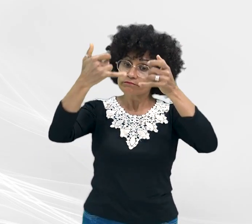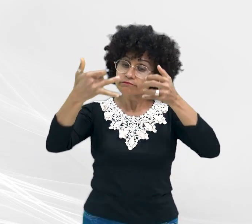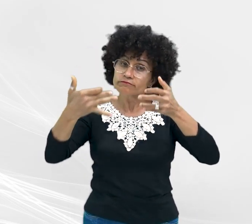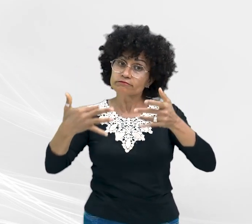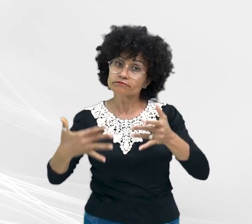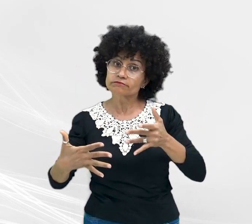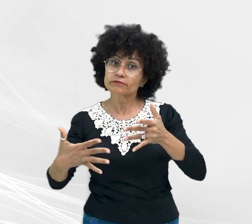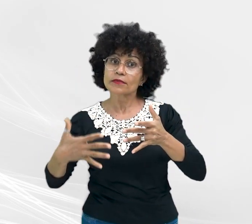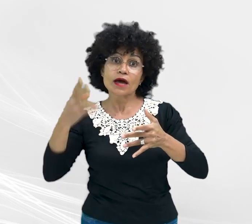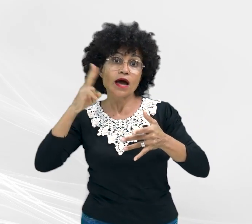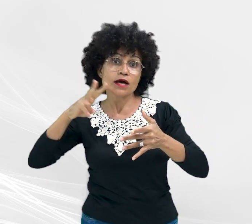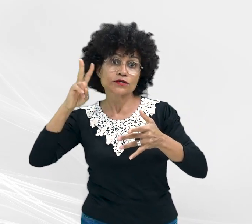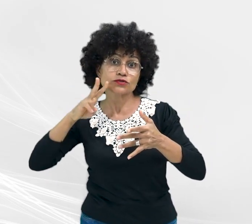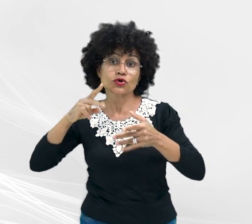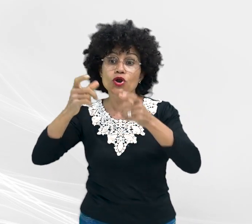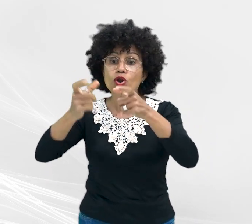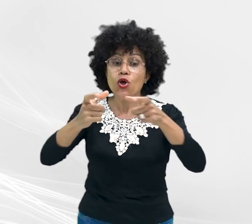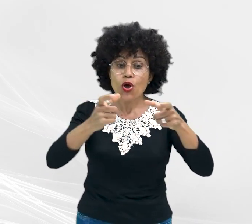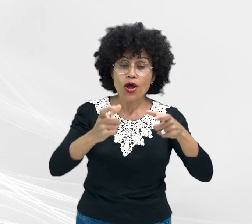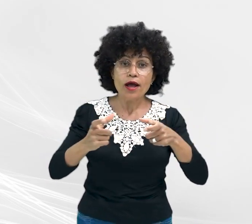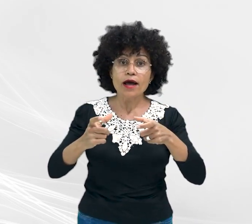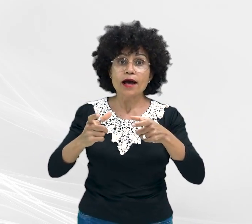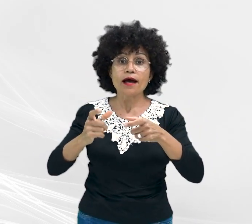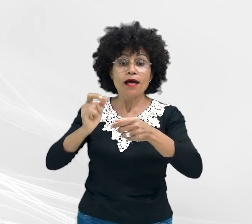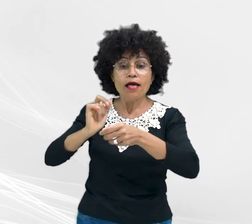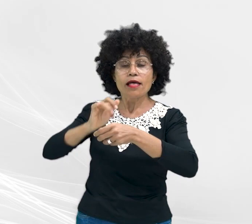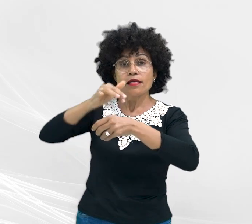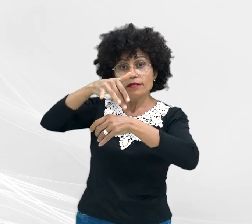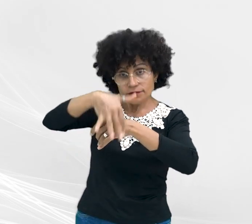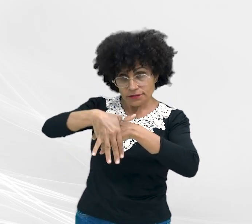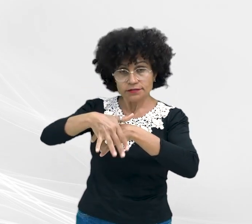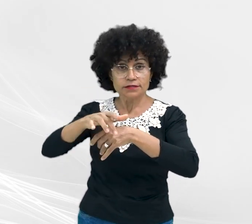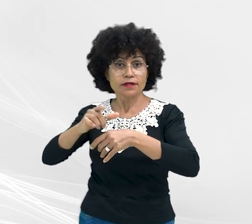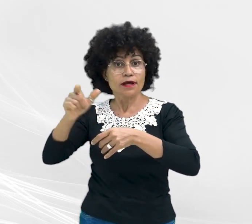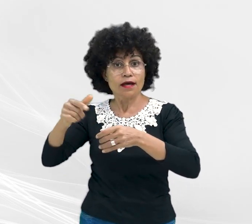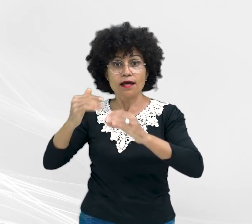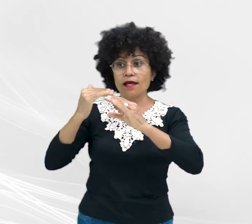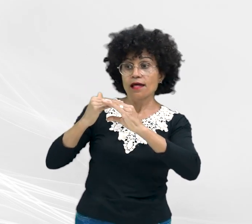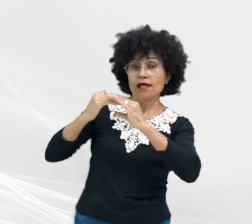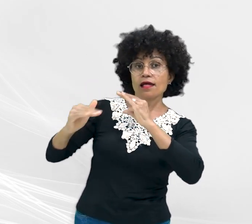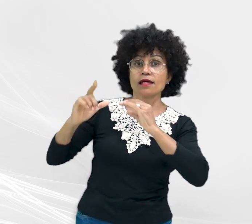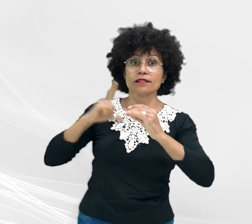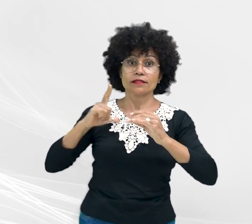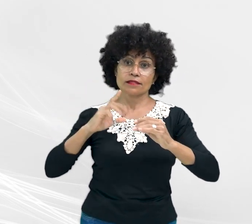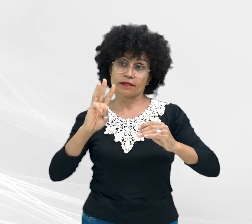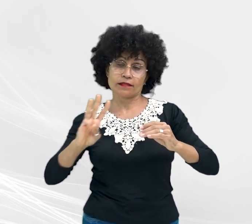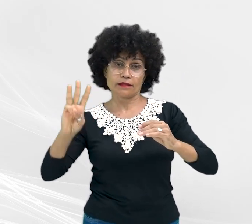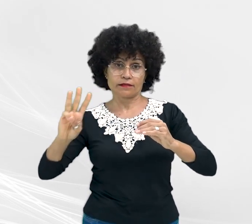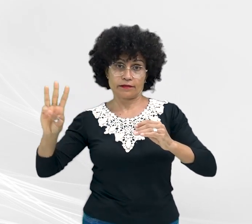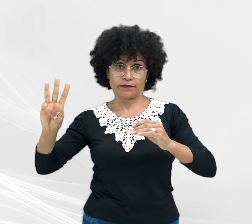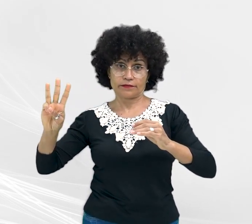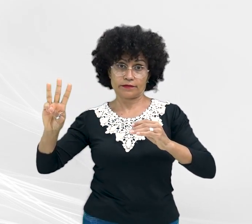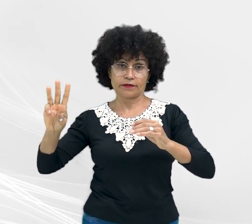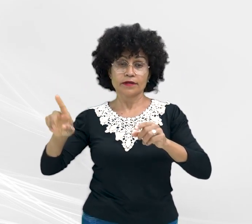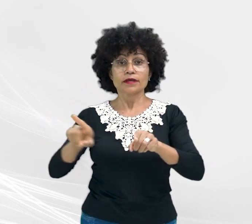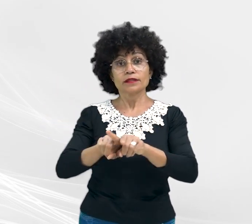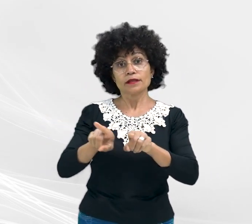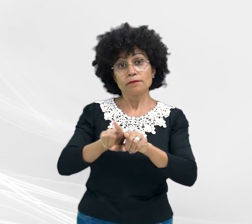fatos, como o dia, local e circunstâncias, para chapada.npmt.mp.br